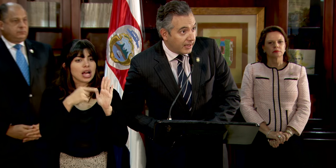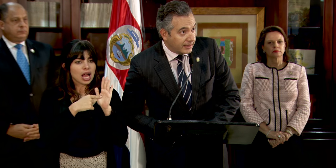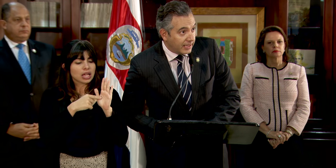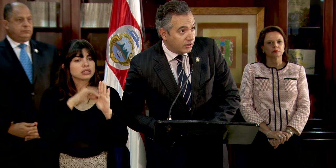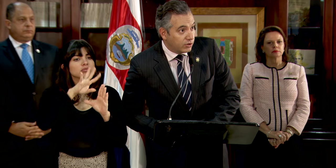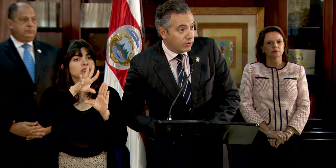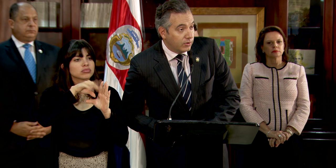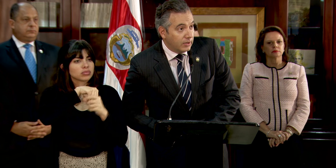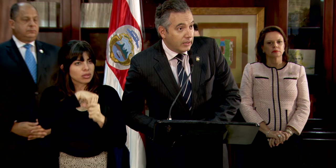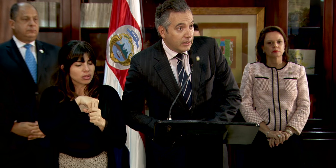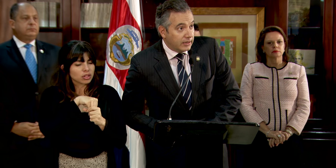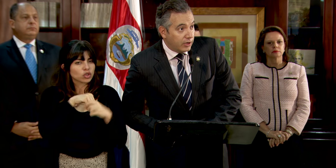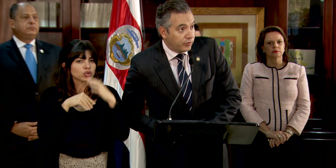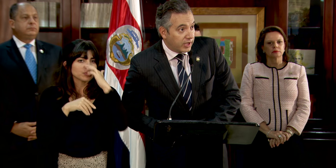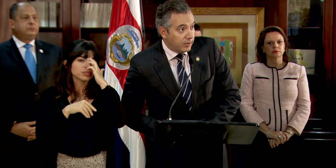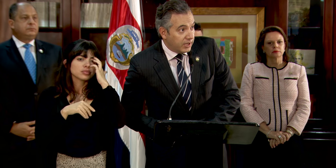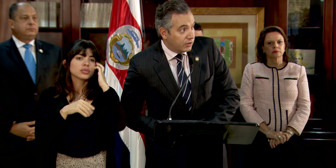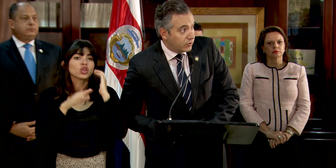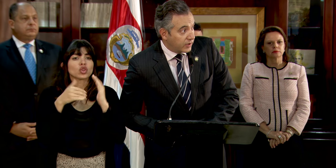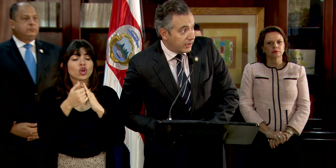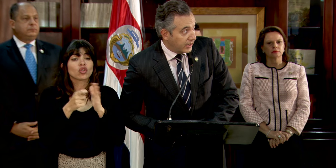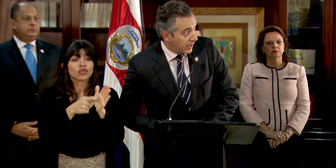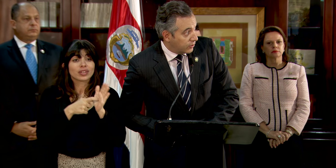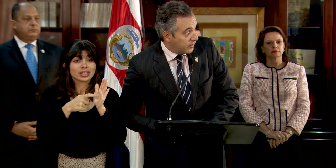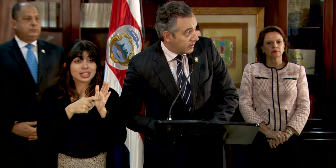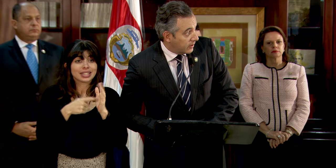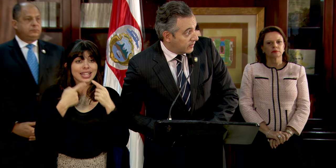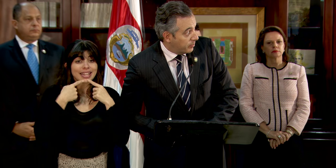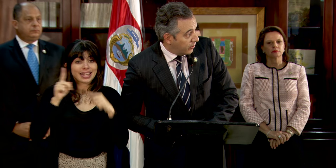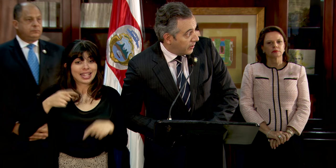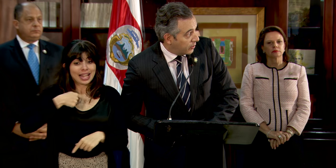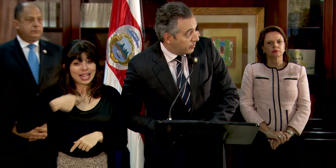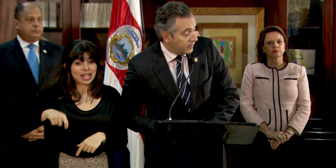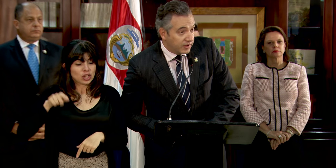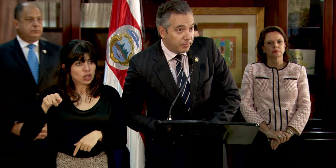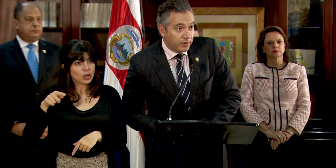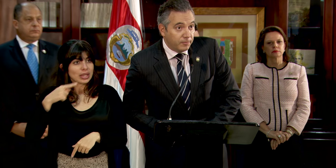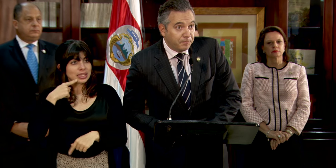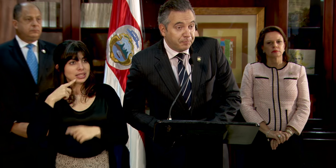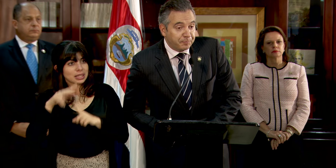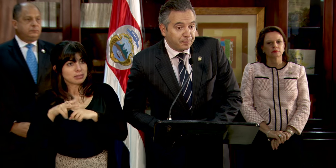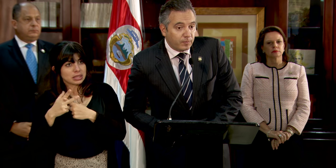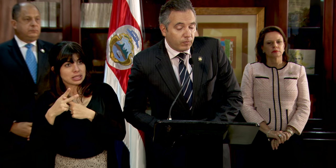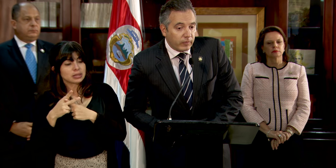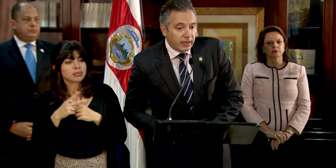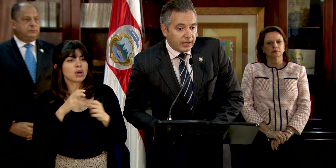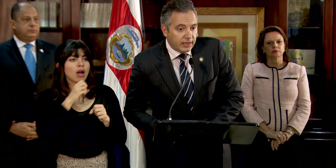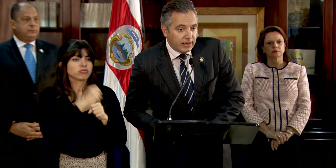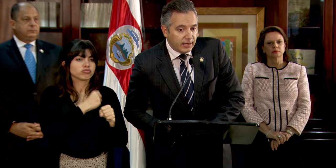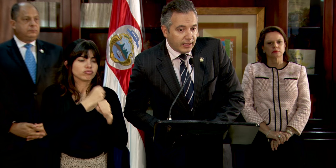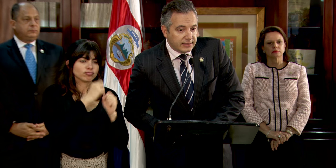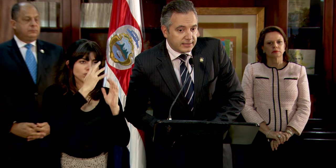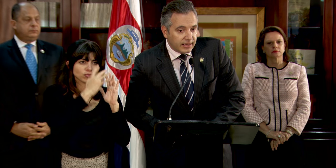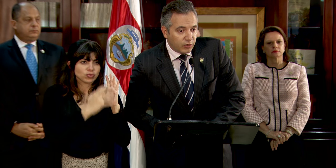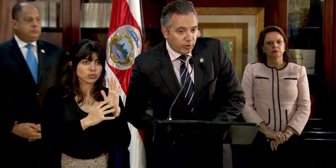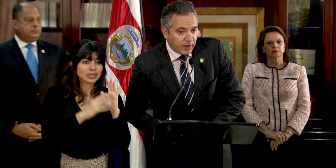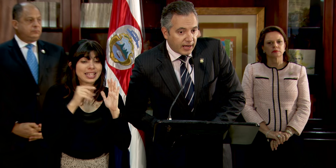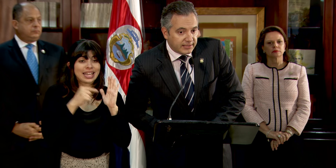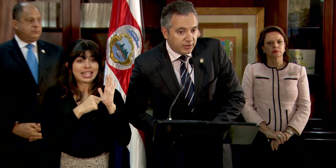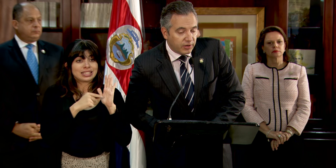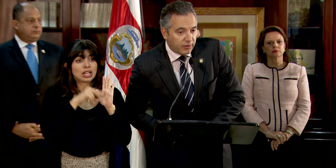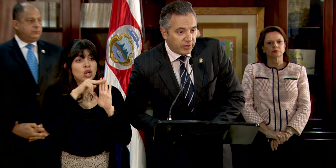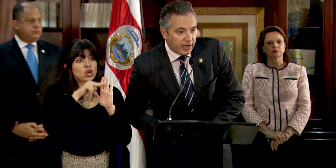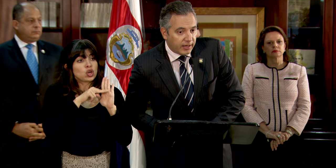contemplada dentro de los requerimientos que el decreto estipulaba en un principio y esta